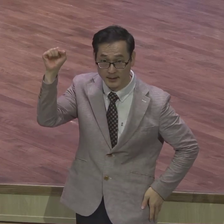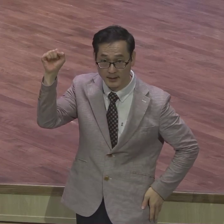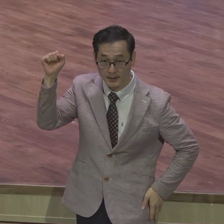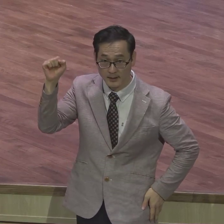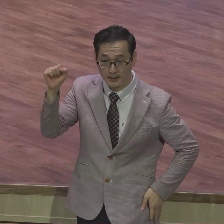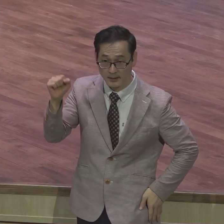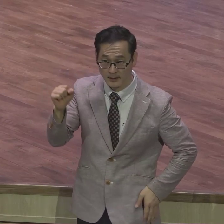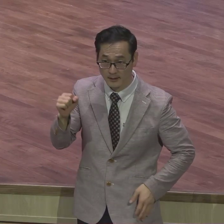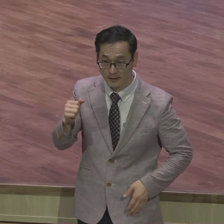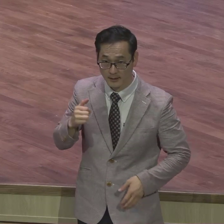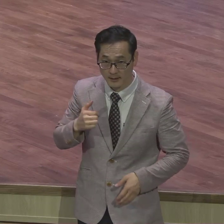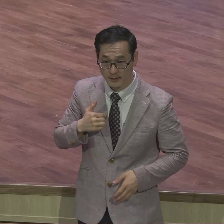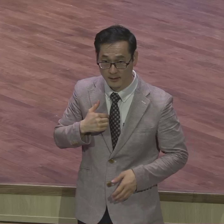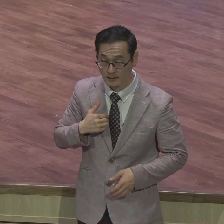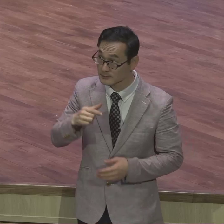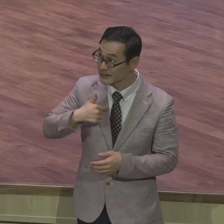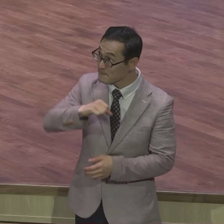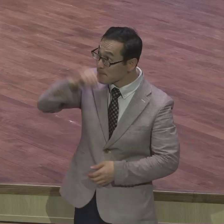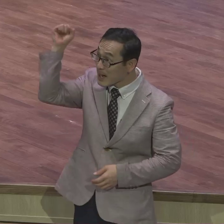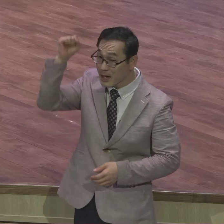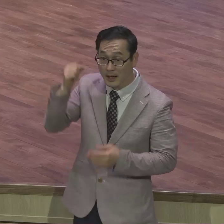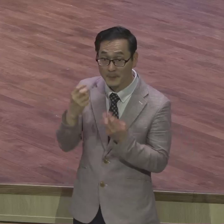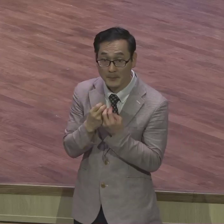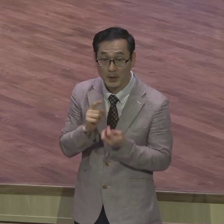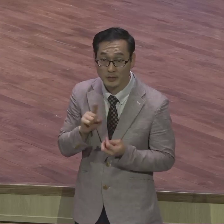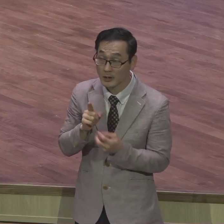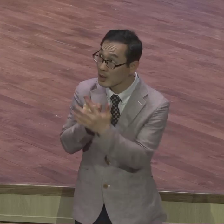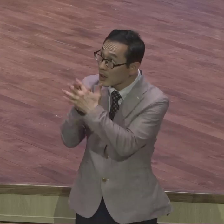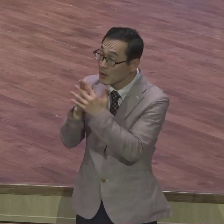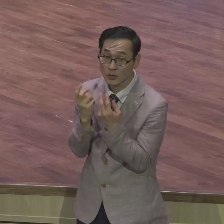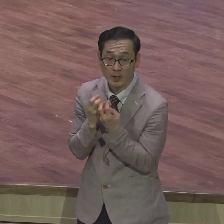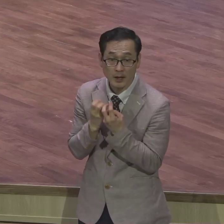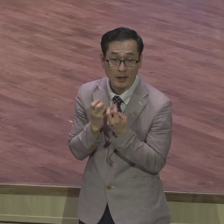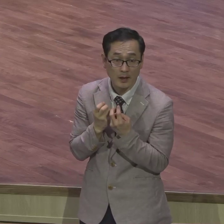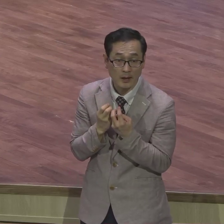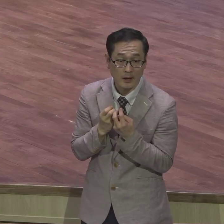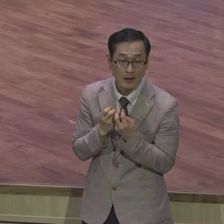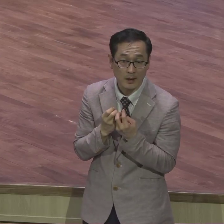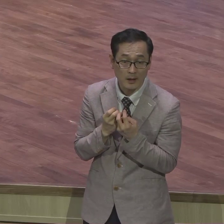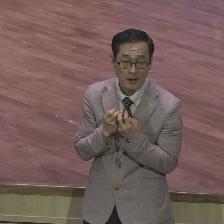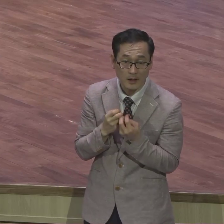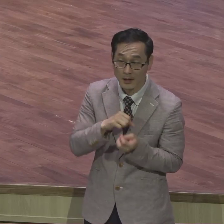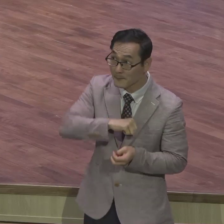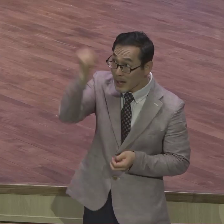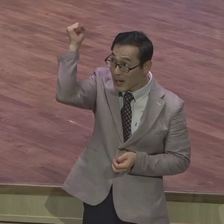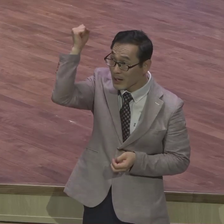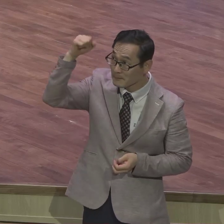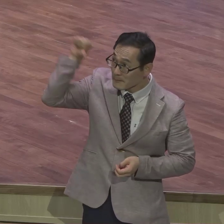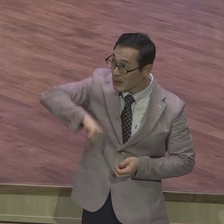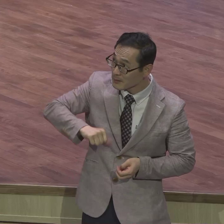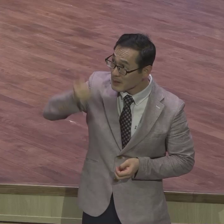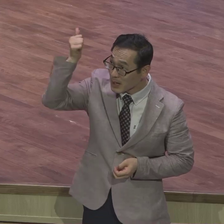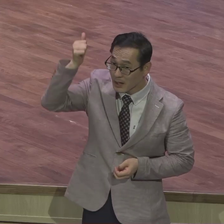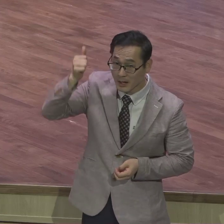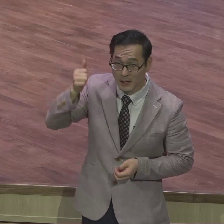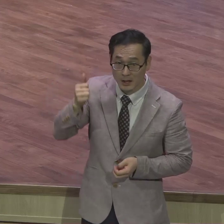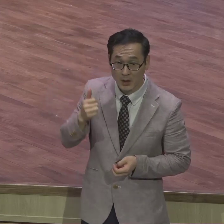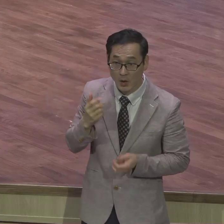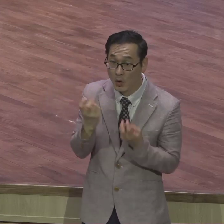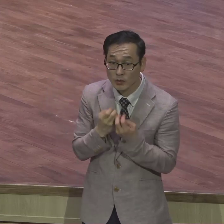있느냐 내가 하나님의 택한 받았다는 것을 어떻게 알 수 있느냐 내가 구원 받았다는 것을 어떻게 알 수 있느냐 택한